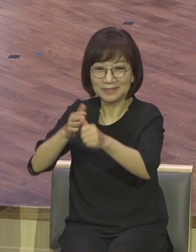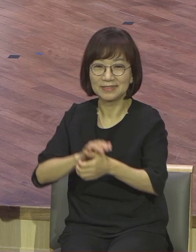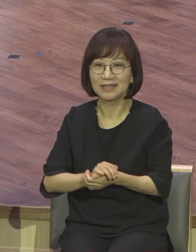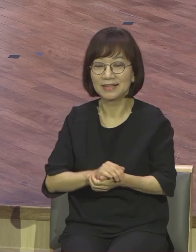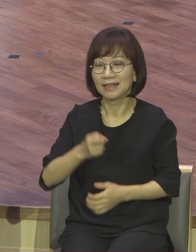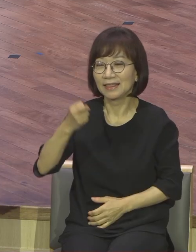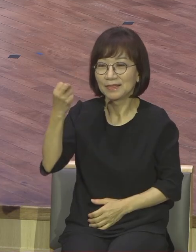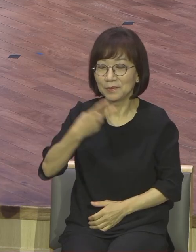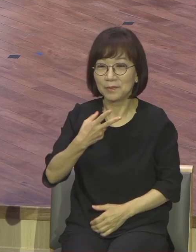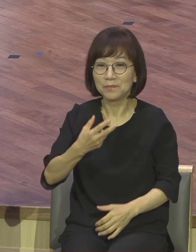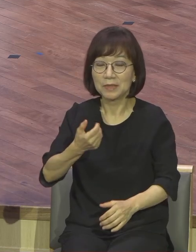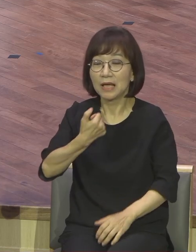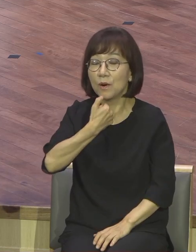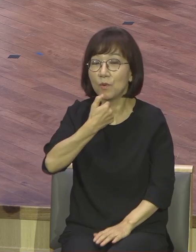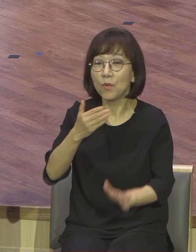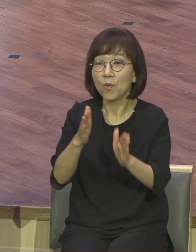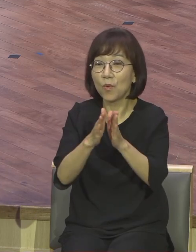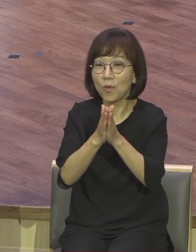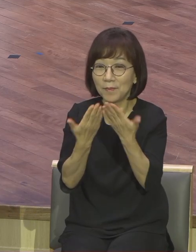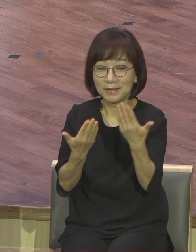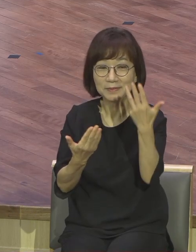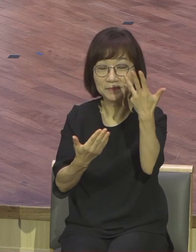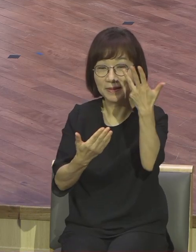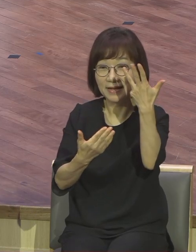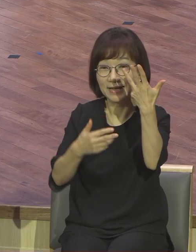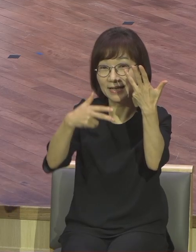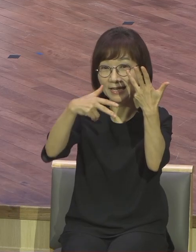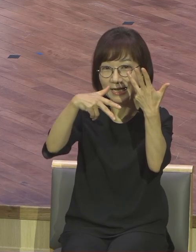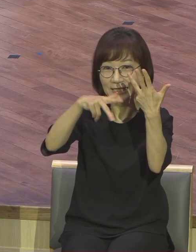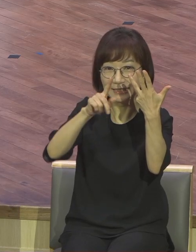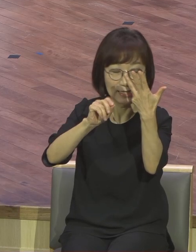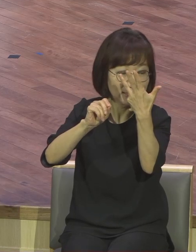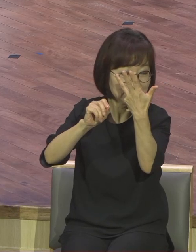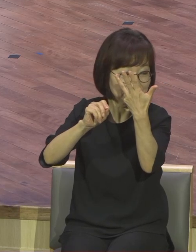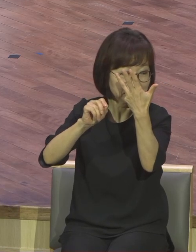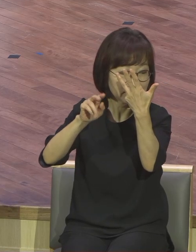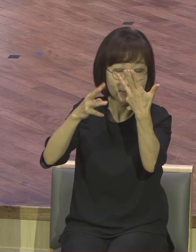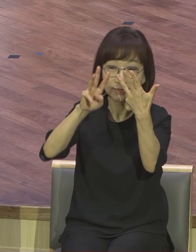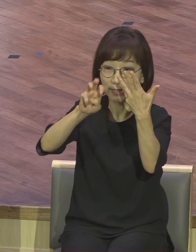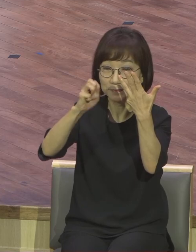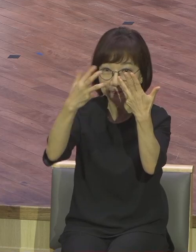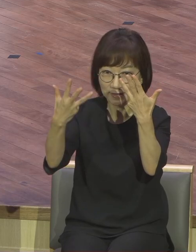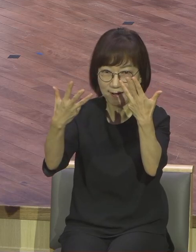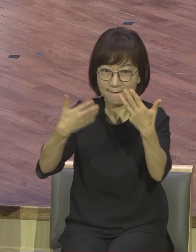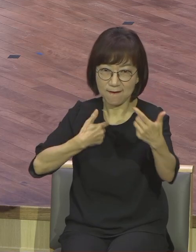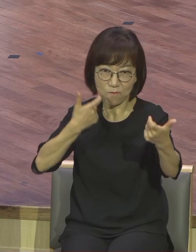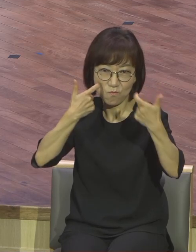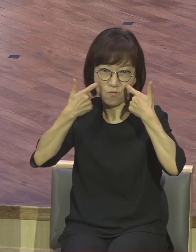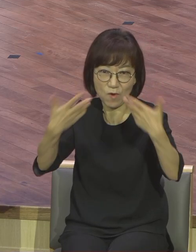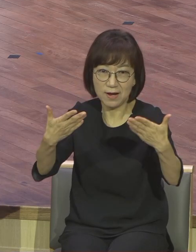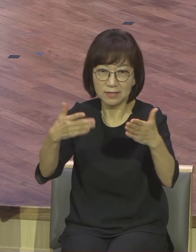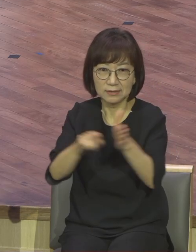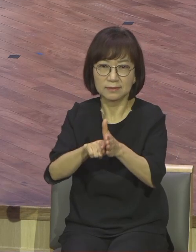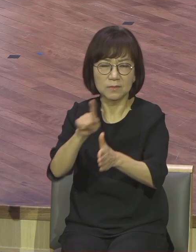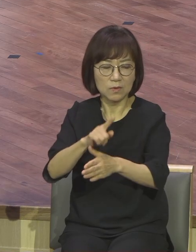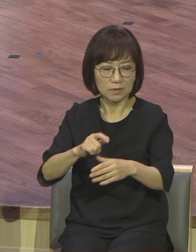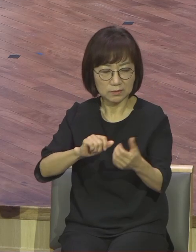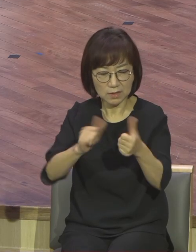마무리하면서 또 이렇게 강조합니다. 내가 확신하노니 사망이나 생명이나 천사들이나